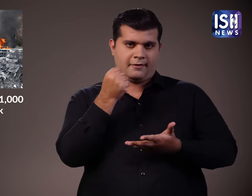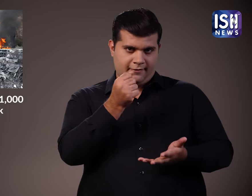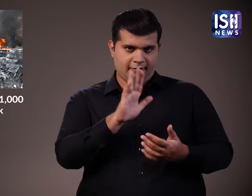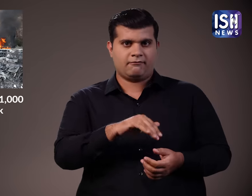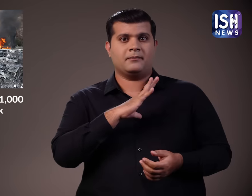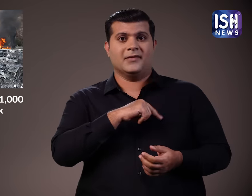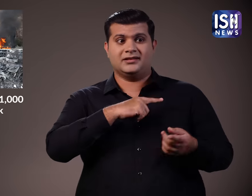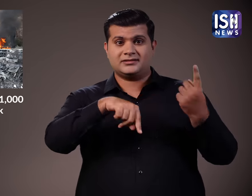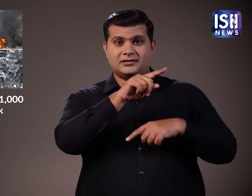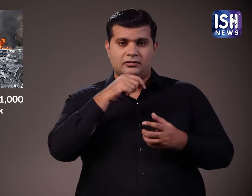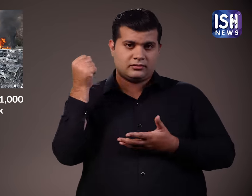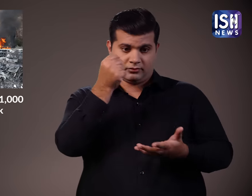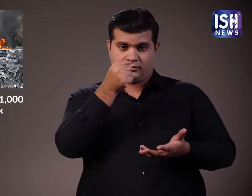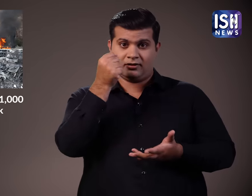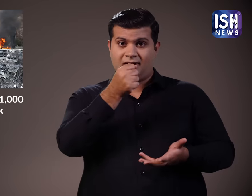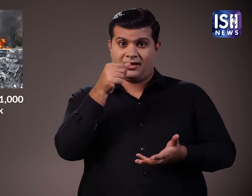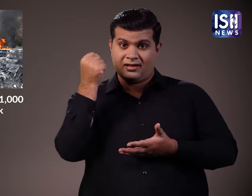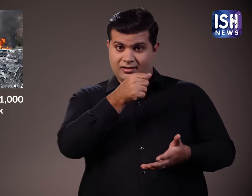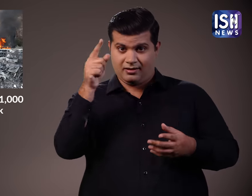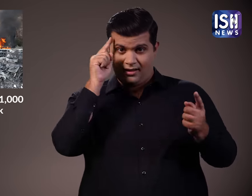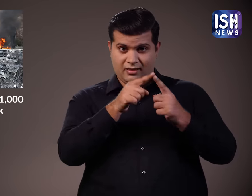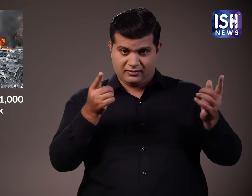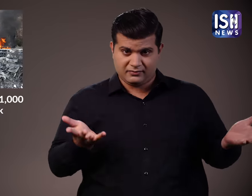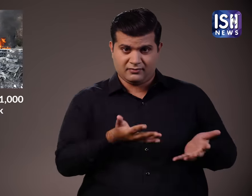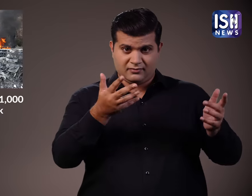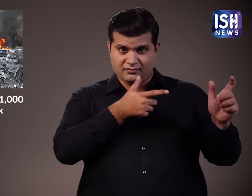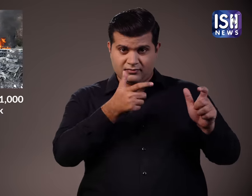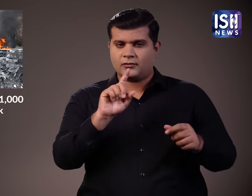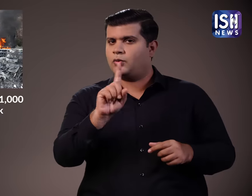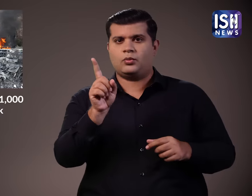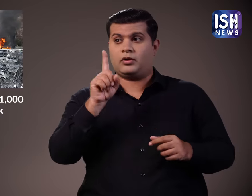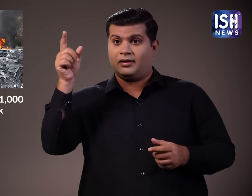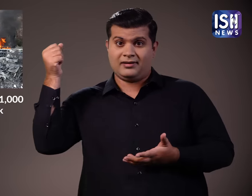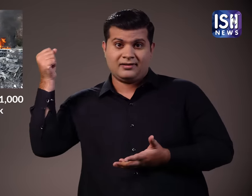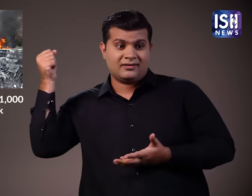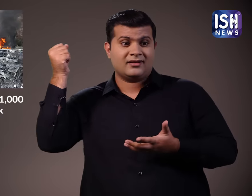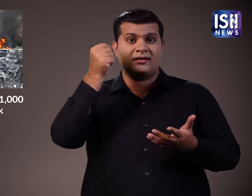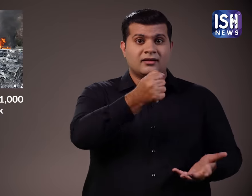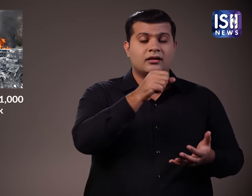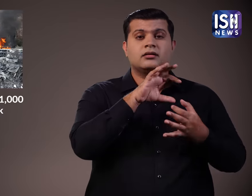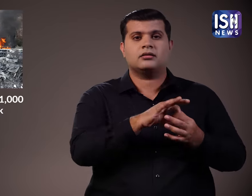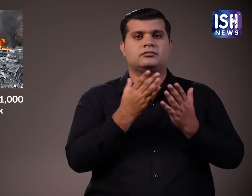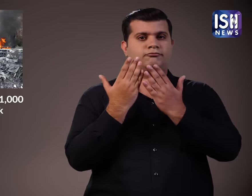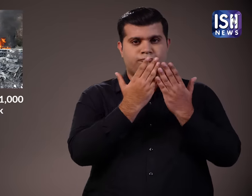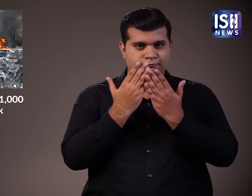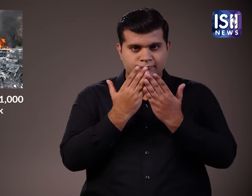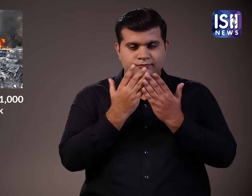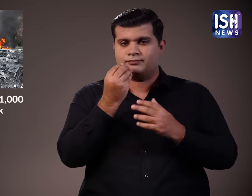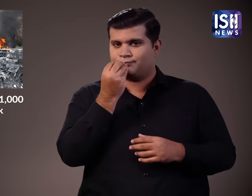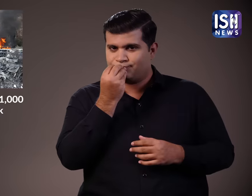उग्रवाद के लिए नहीं, बल्कि मान्मिय आधार परशिक्षा, बोजन, विकास, आधी के लिए वित्य सहायता देता रहता